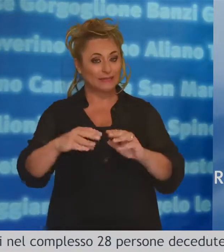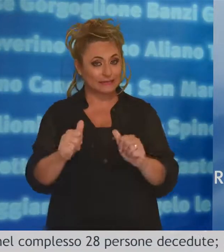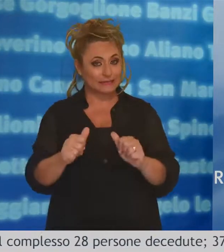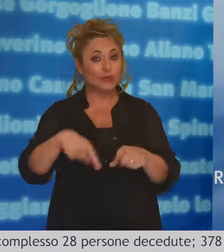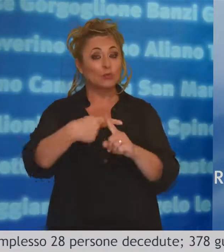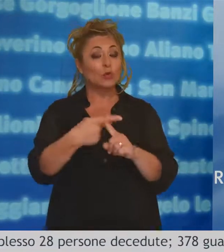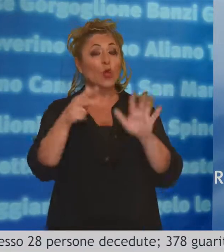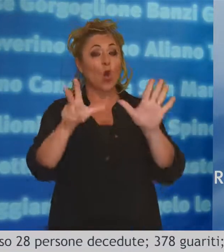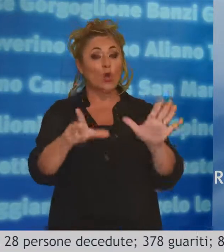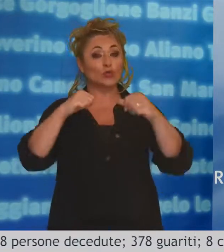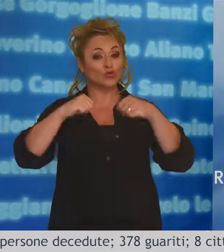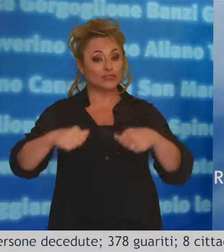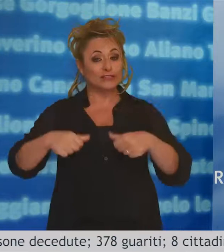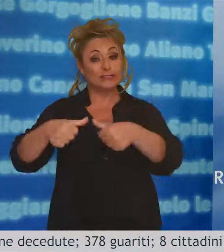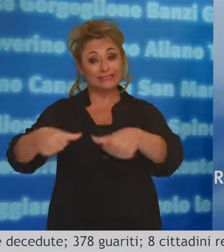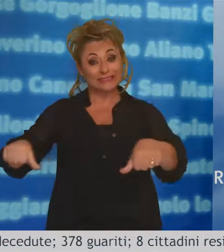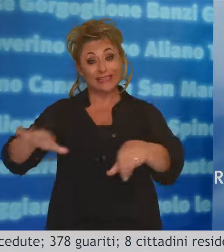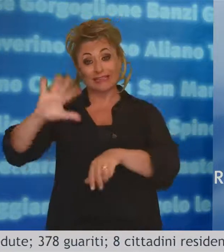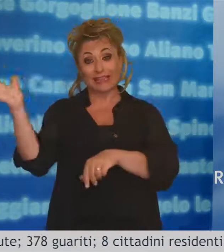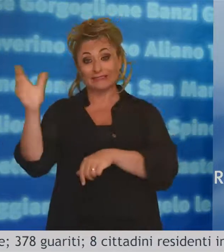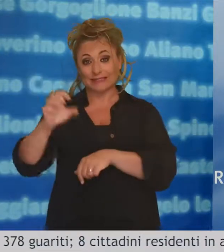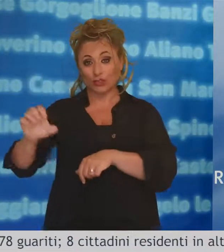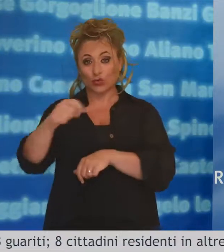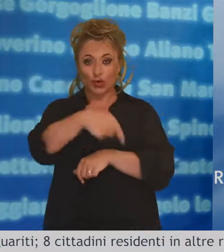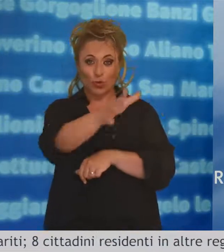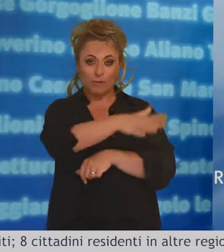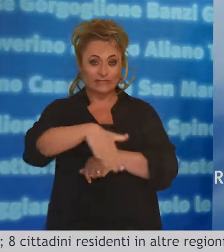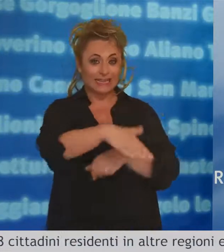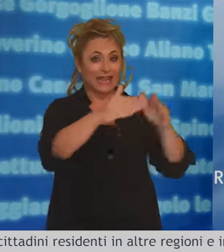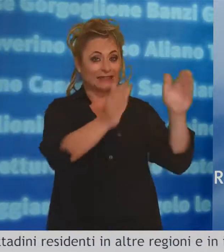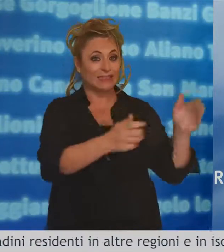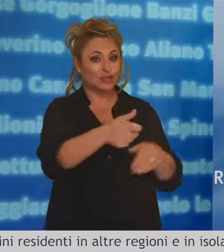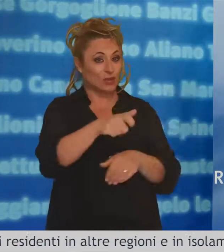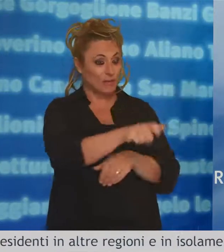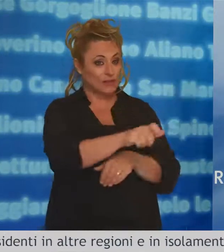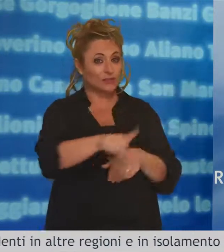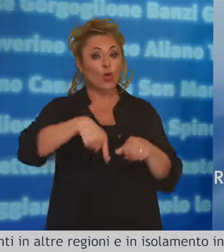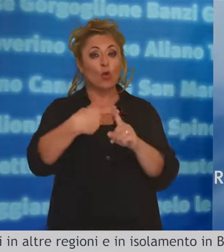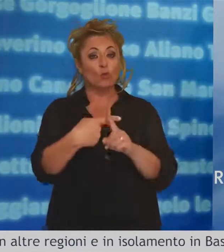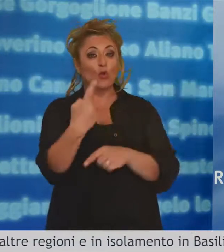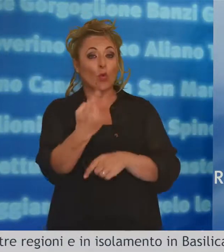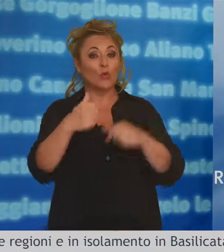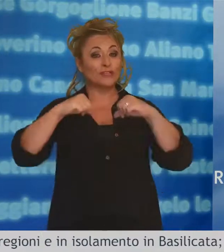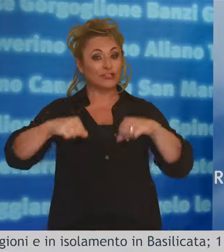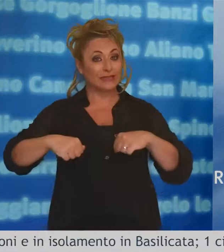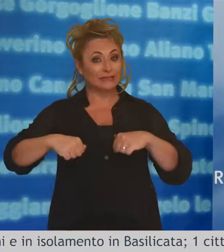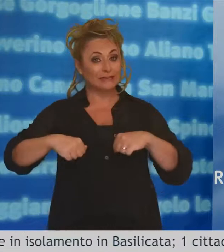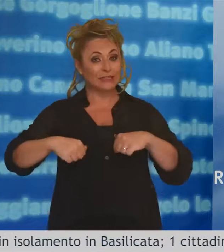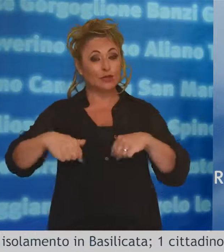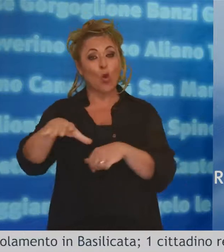8 cittadini residenti in altre regioni e in isolamento in Basilicata, un cittadino residente in Puglia e ricoverato